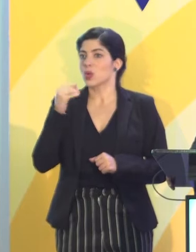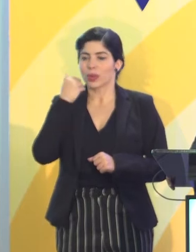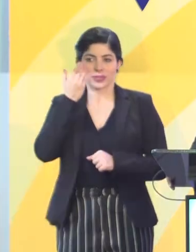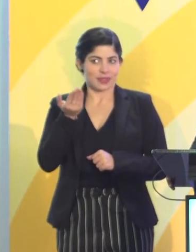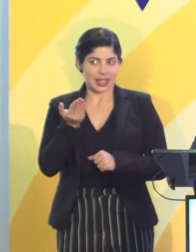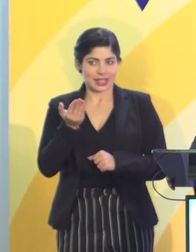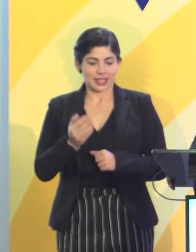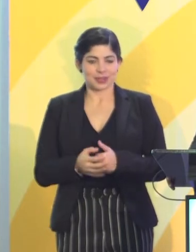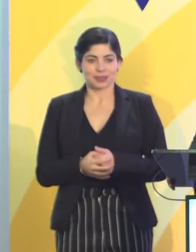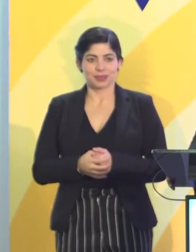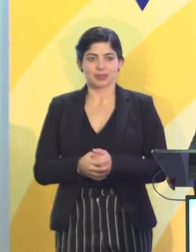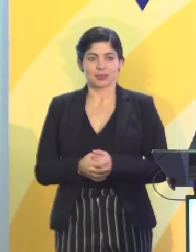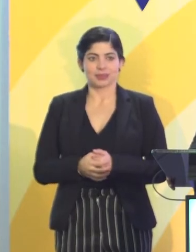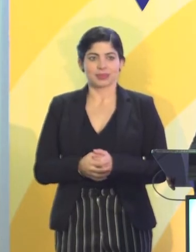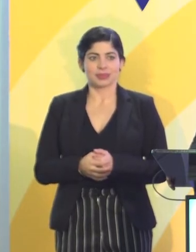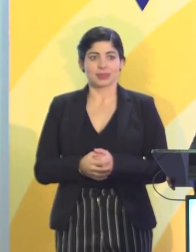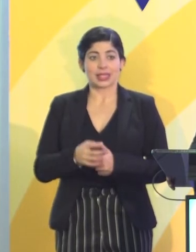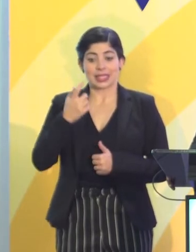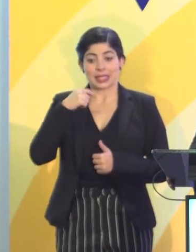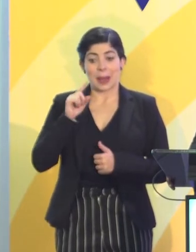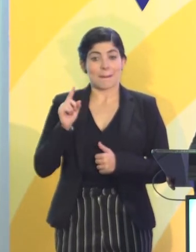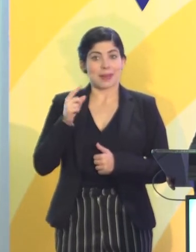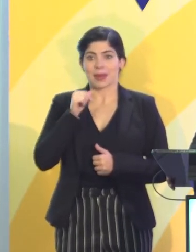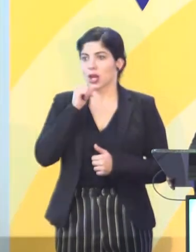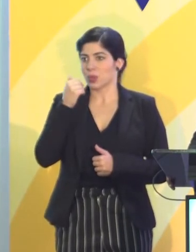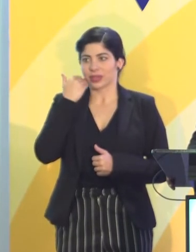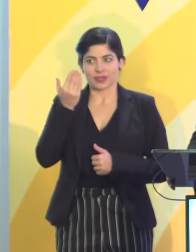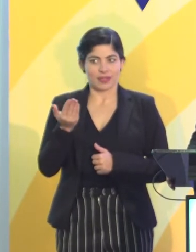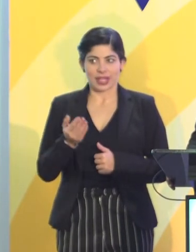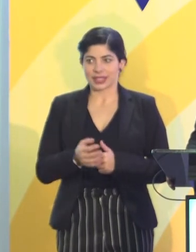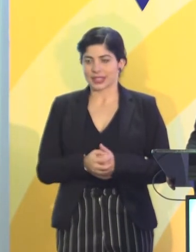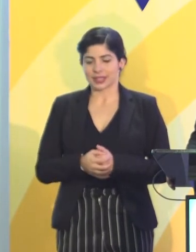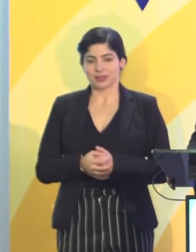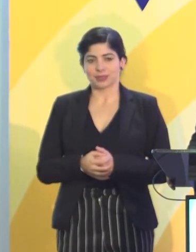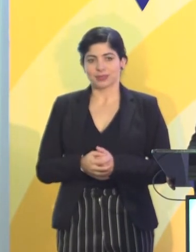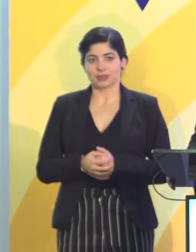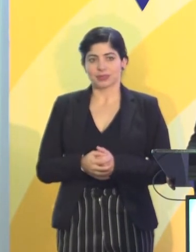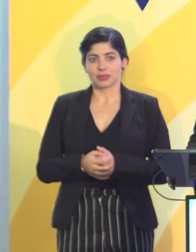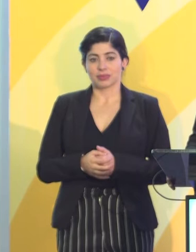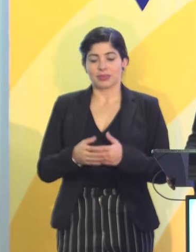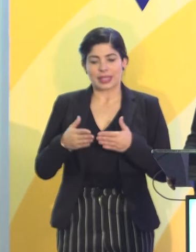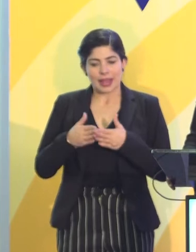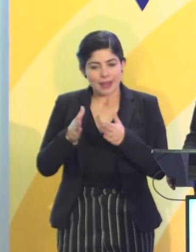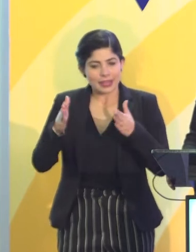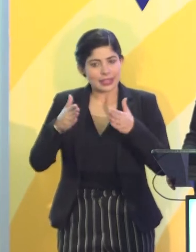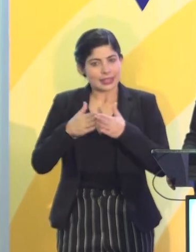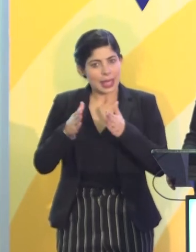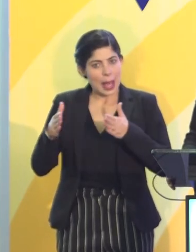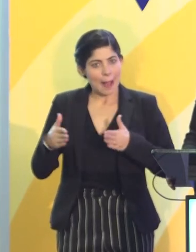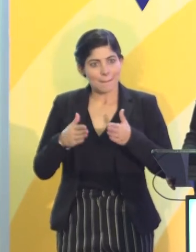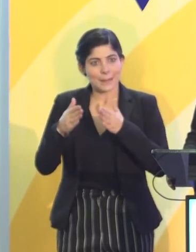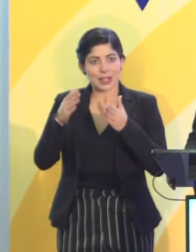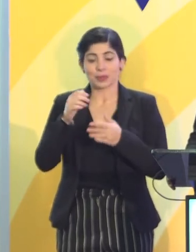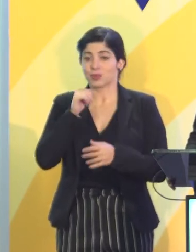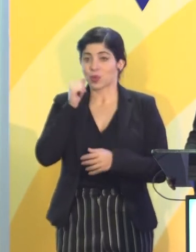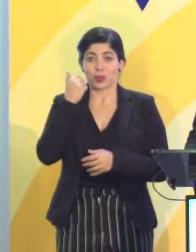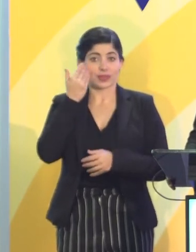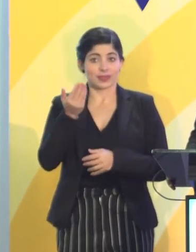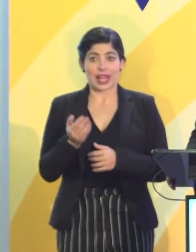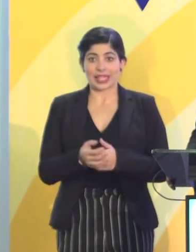fácil. Ser la primera no es fácil. Abrir caminos no es fácil.